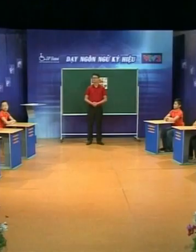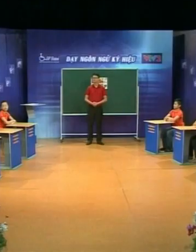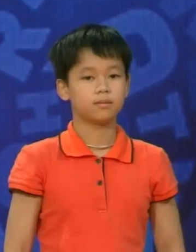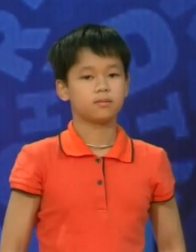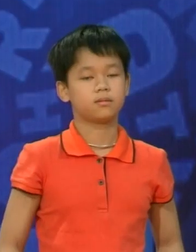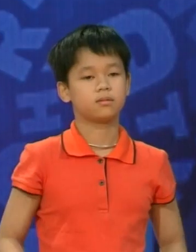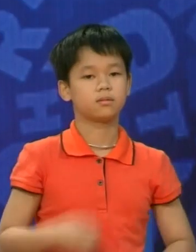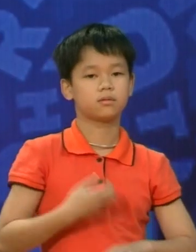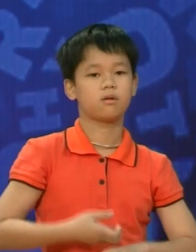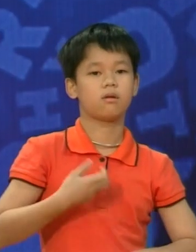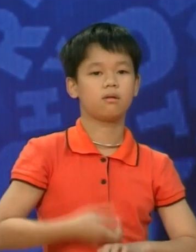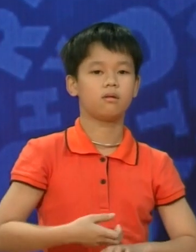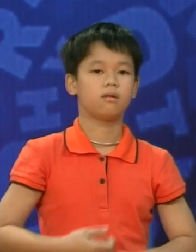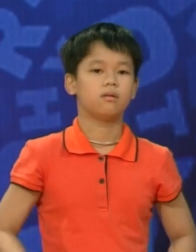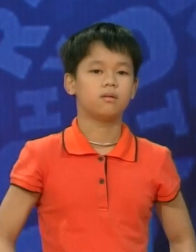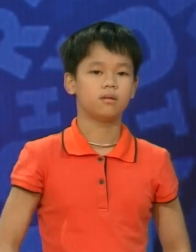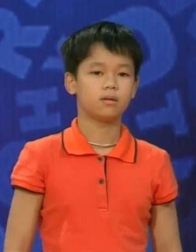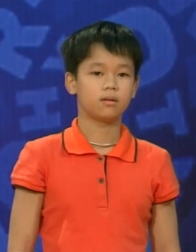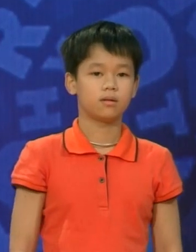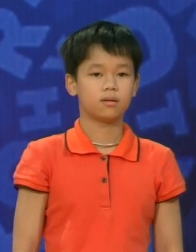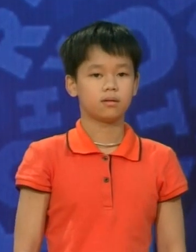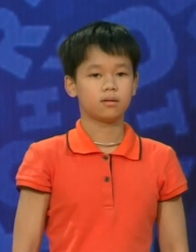Em hư Trong tình huống vừa rồi em hư này